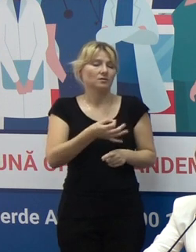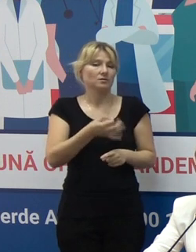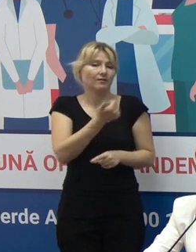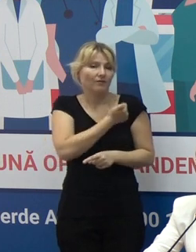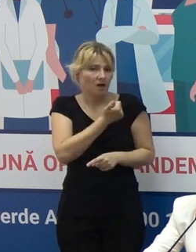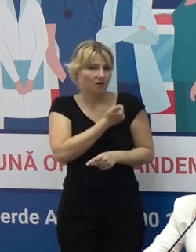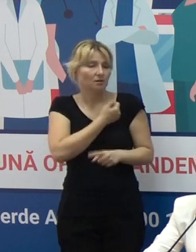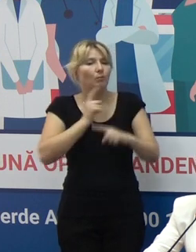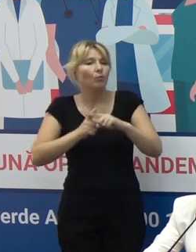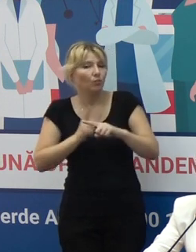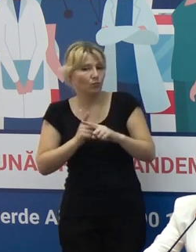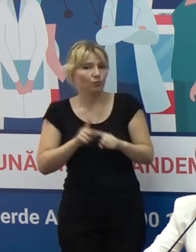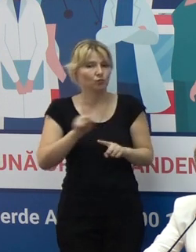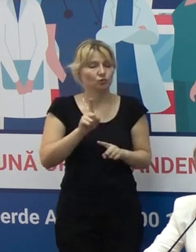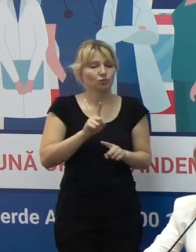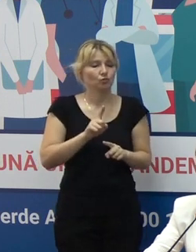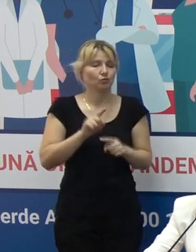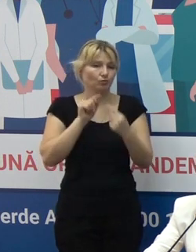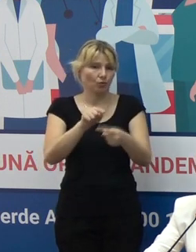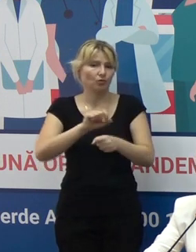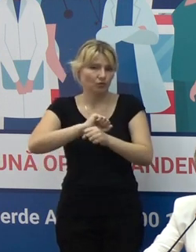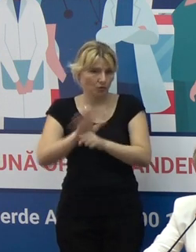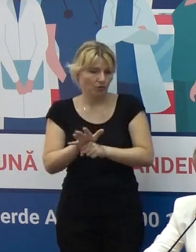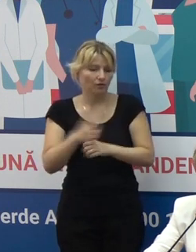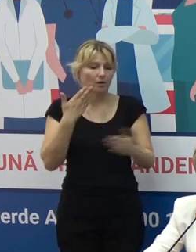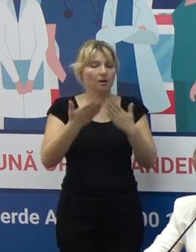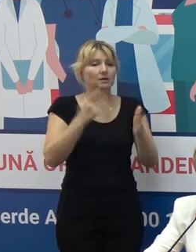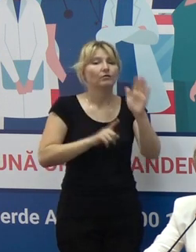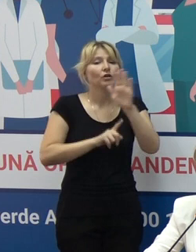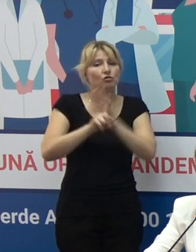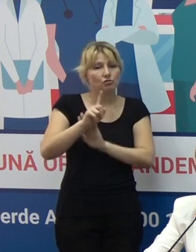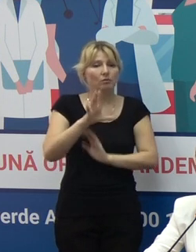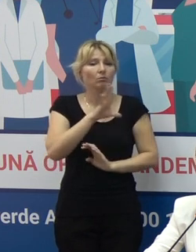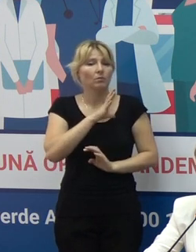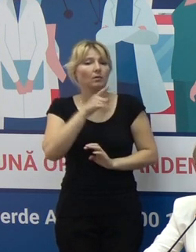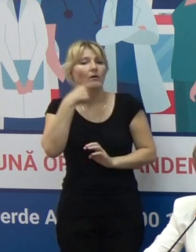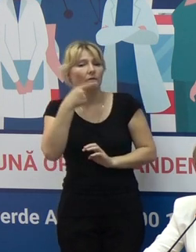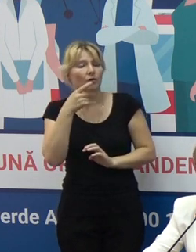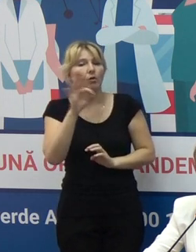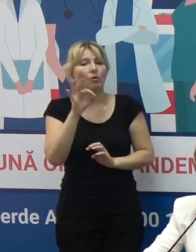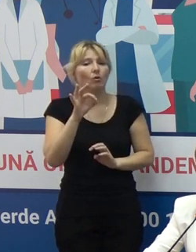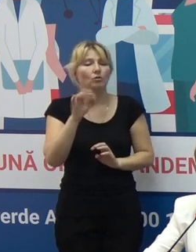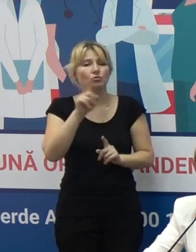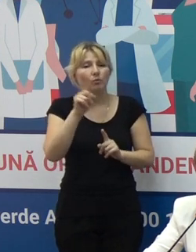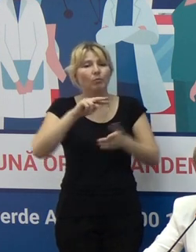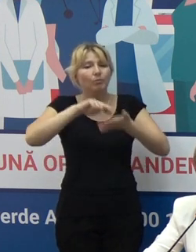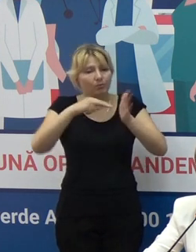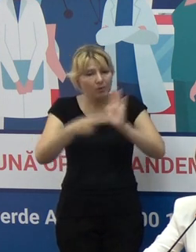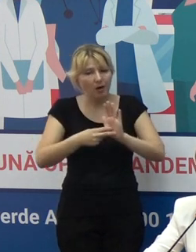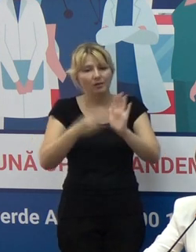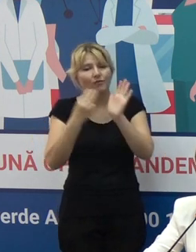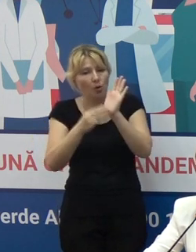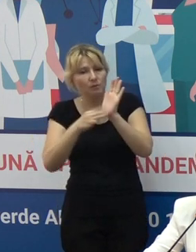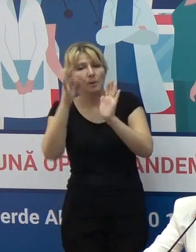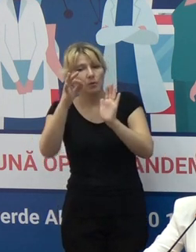vaccinării anticovid-19. Și dacă inițiau se vorbea despre importanța acoperirii de 70%